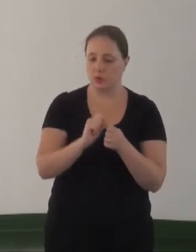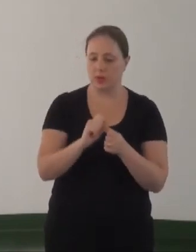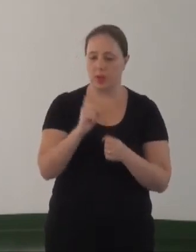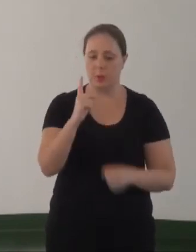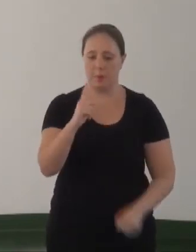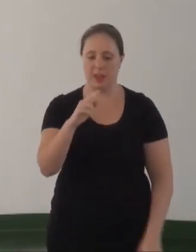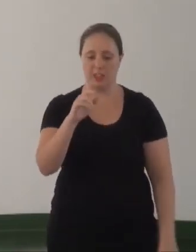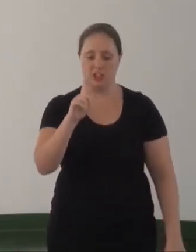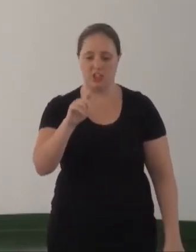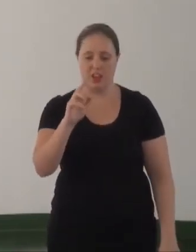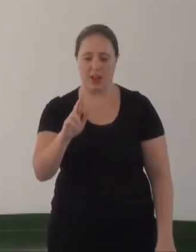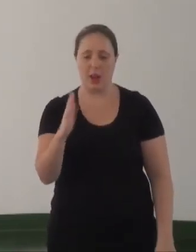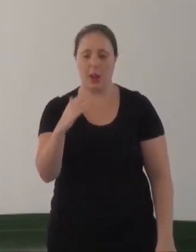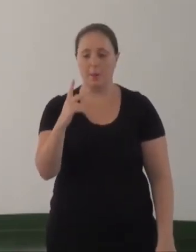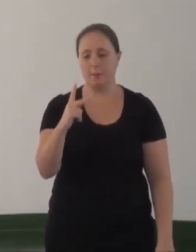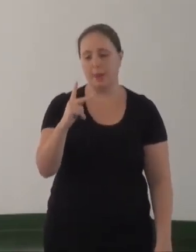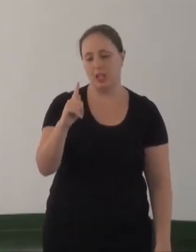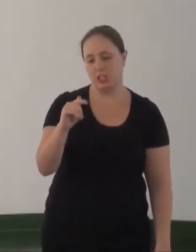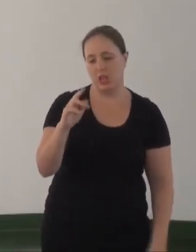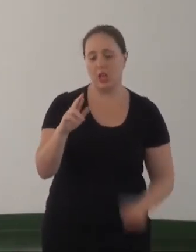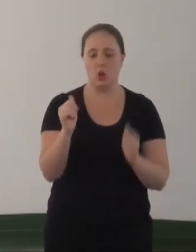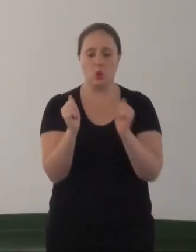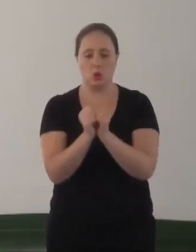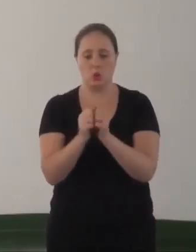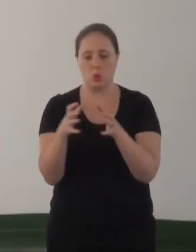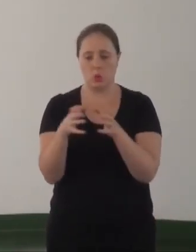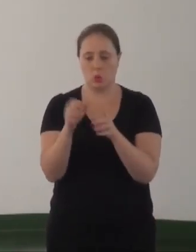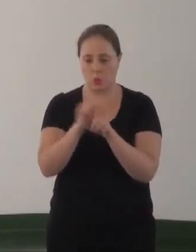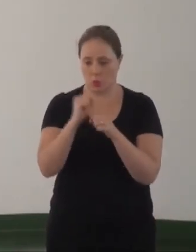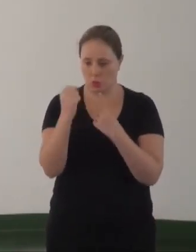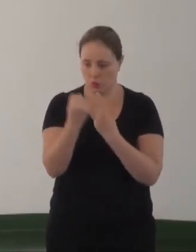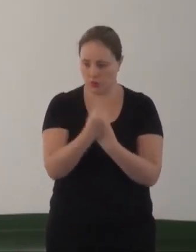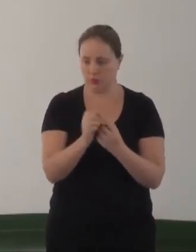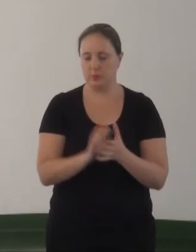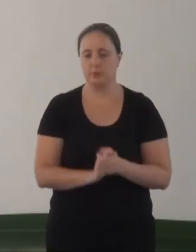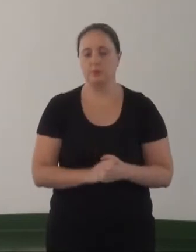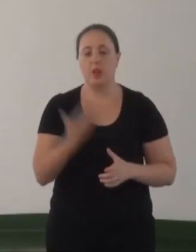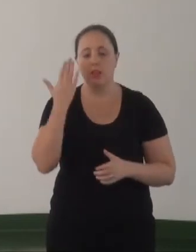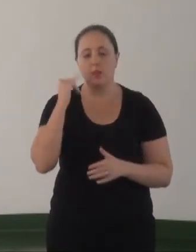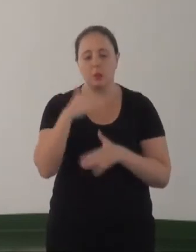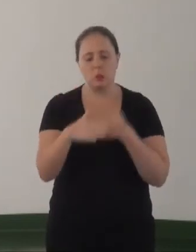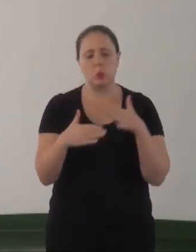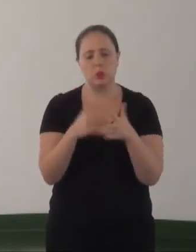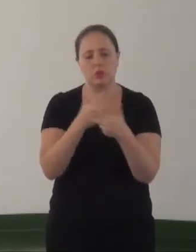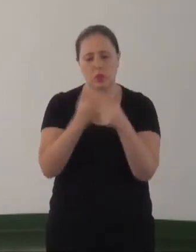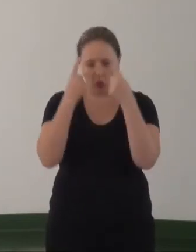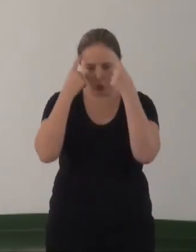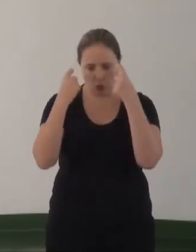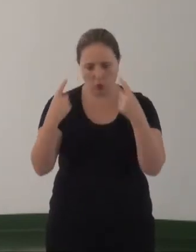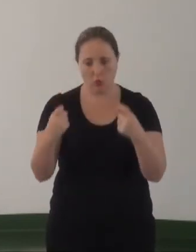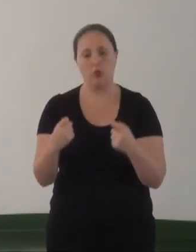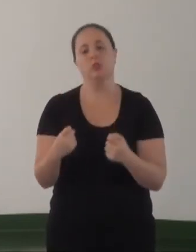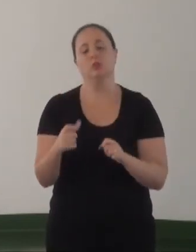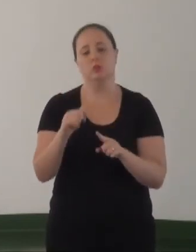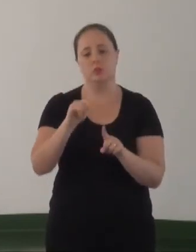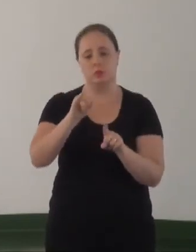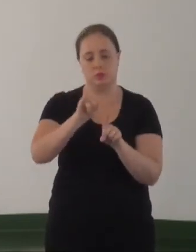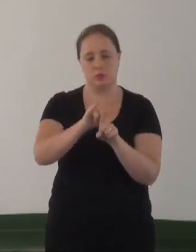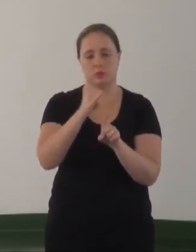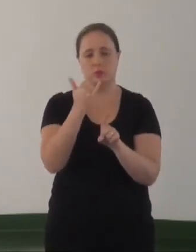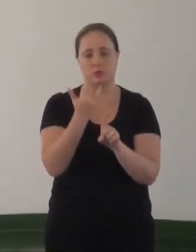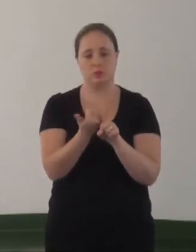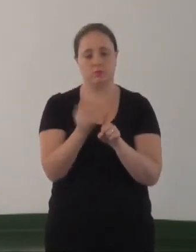PGR juntamente com os movimentos sociais. Diante dos casos notórios de violência do fundo homofóbico, os